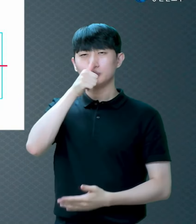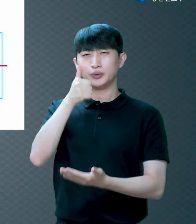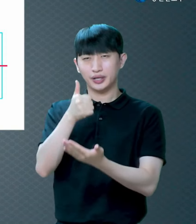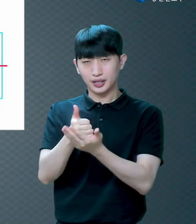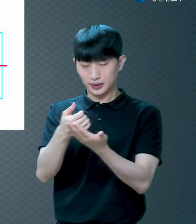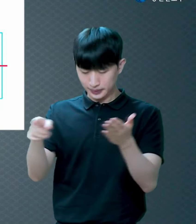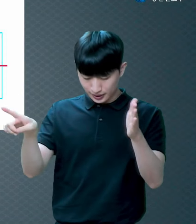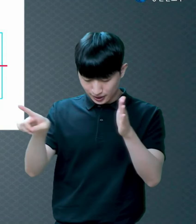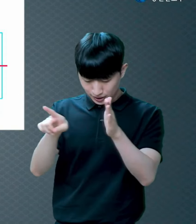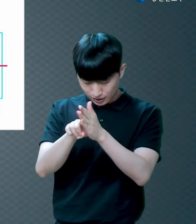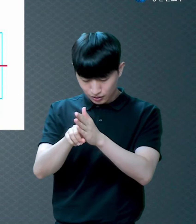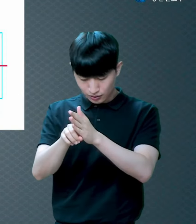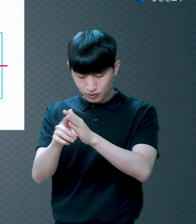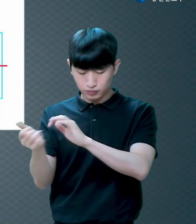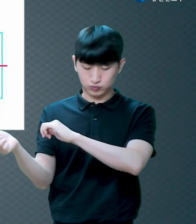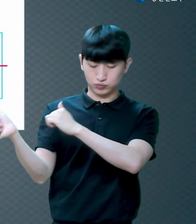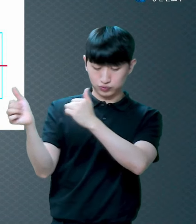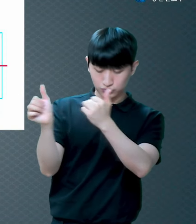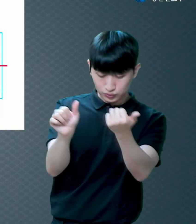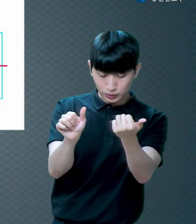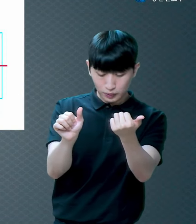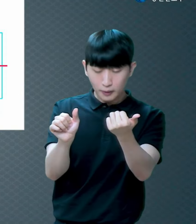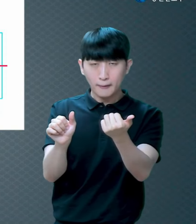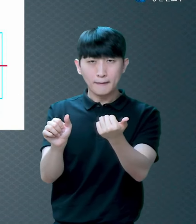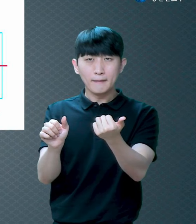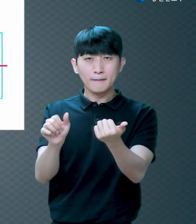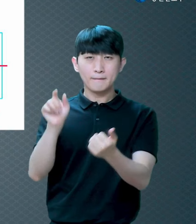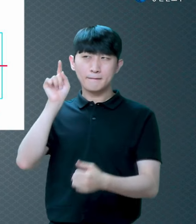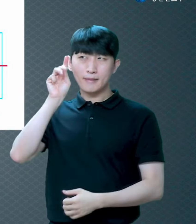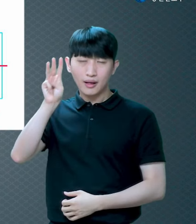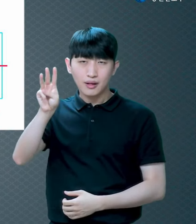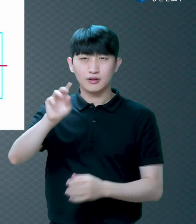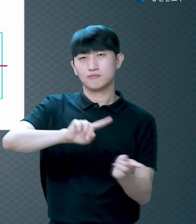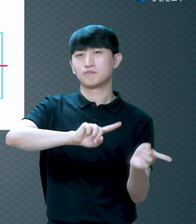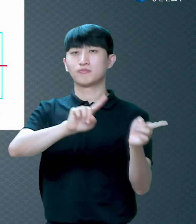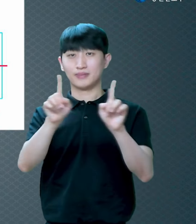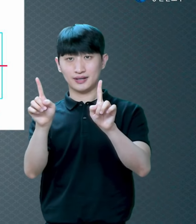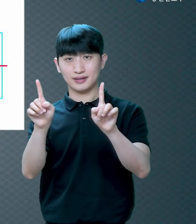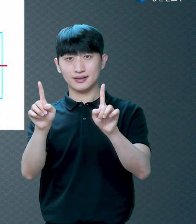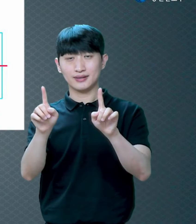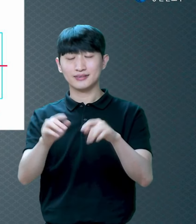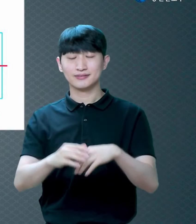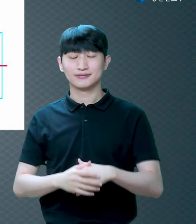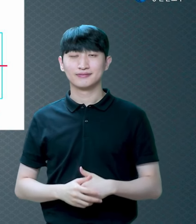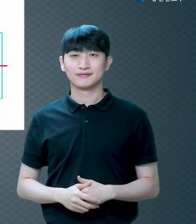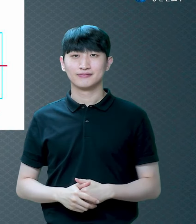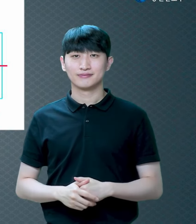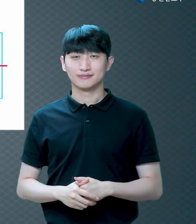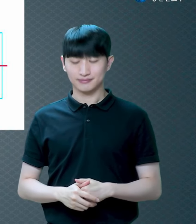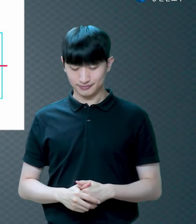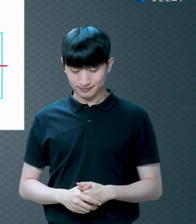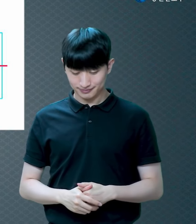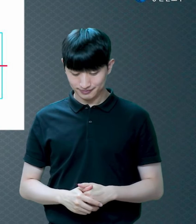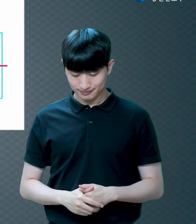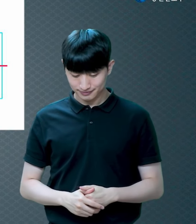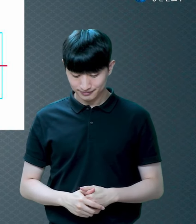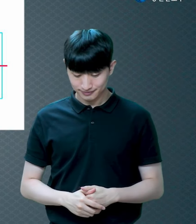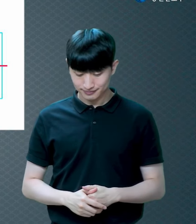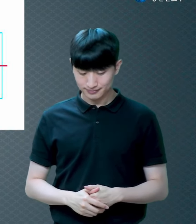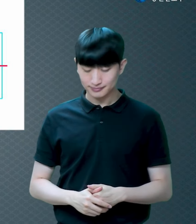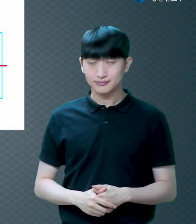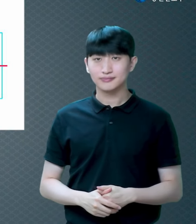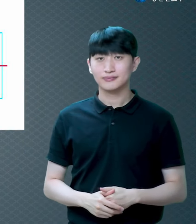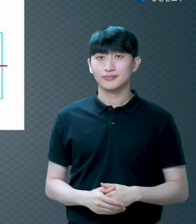다시 살아나사 그러면 보금이라고 하는 것이 뭐냐 여기 지금 보금